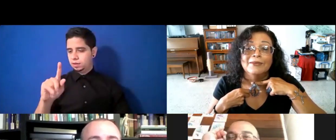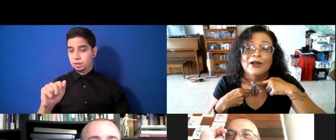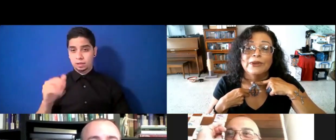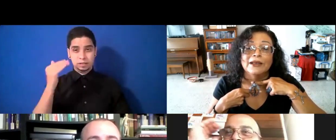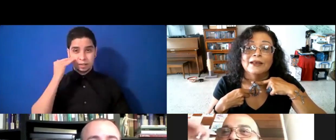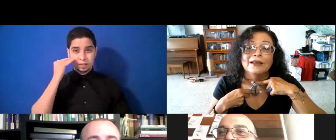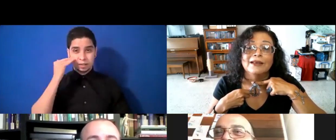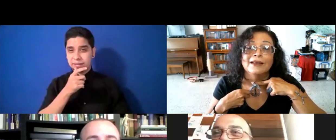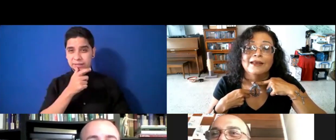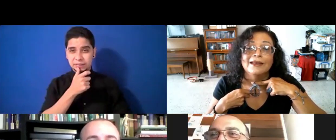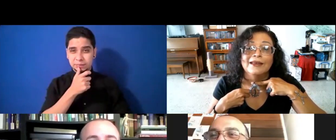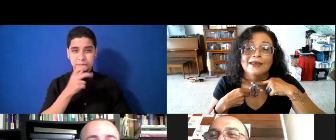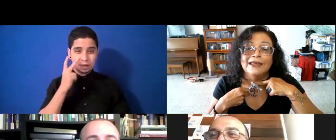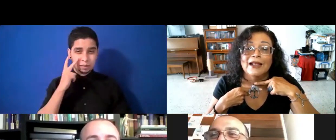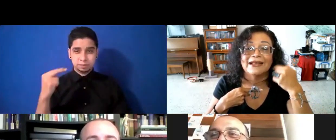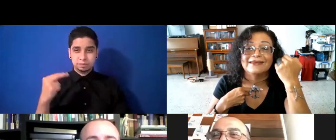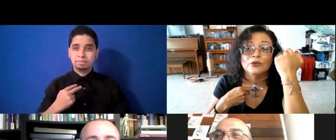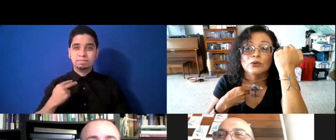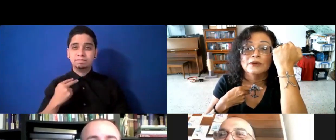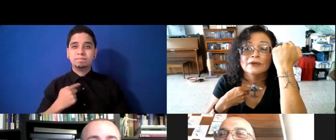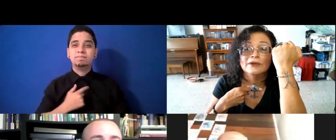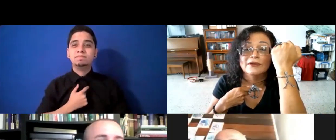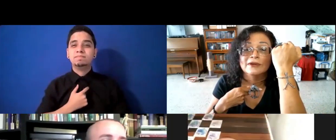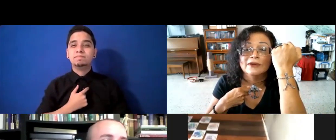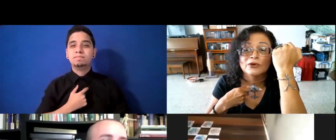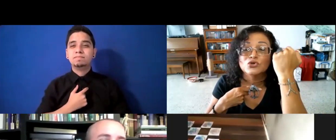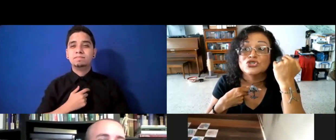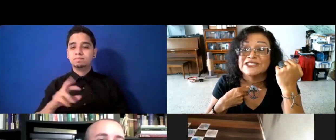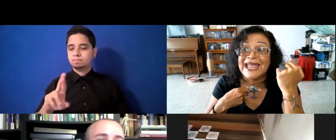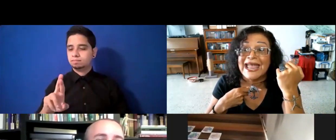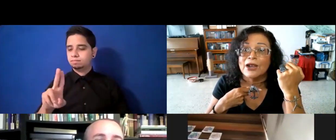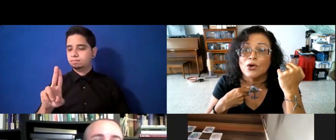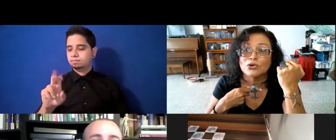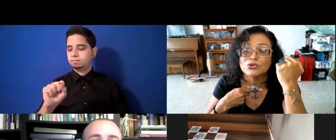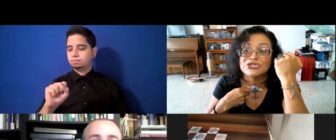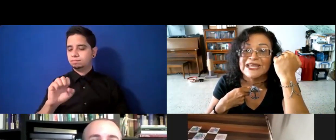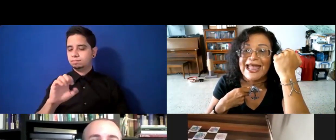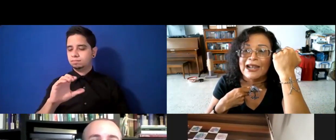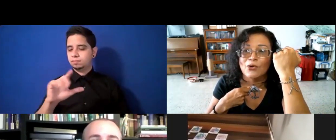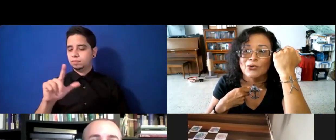Míralo bien. Es de Ruccelo, Ruccelo. Ruccelo, Ruccelo.